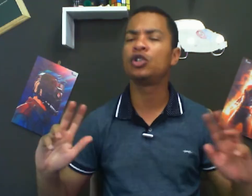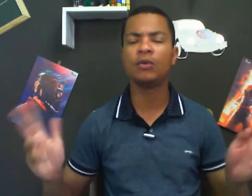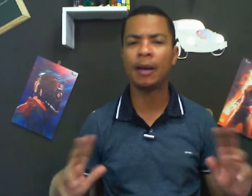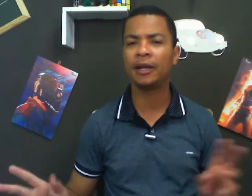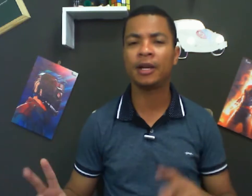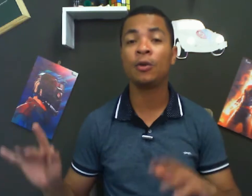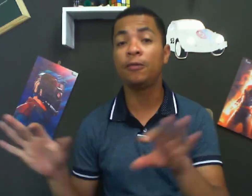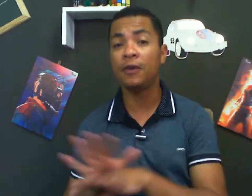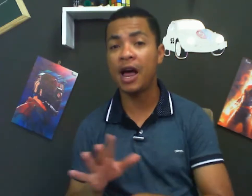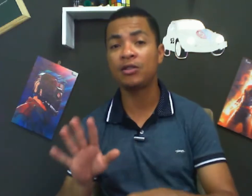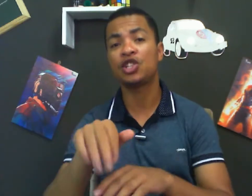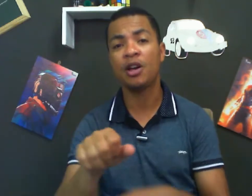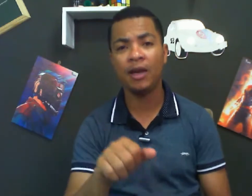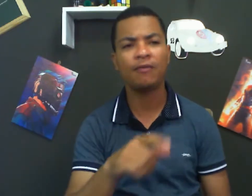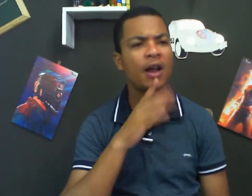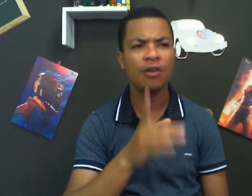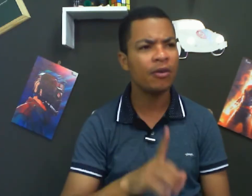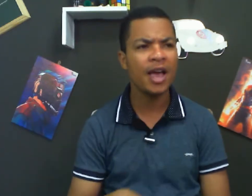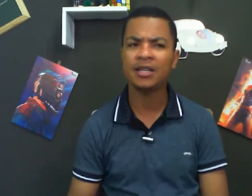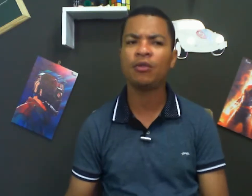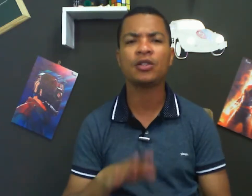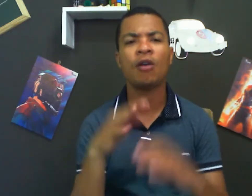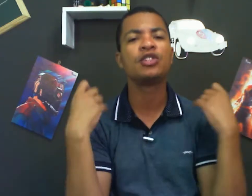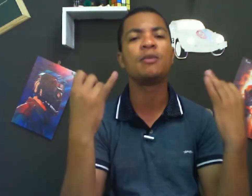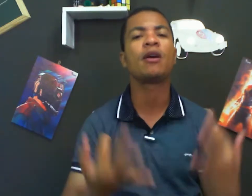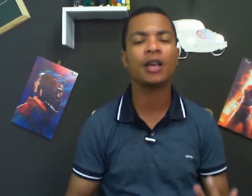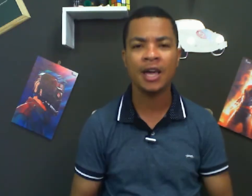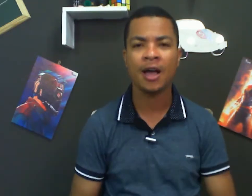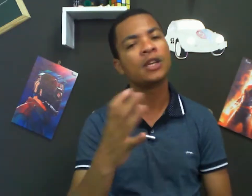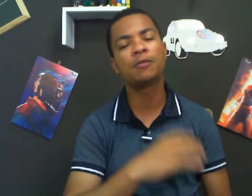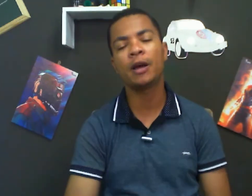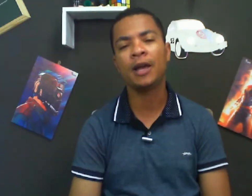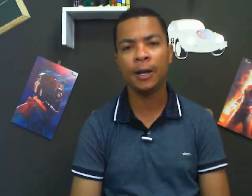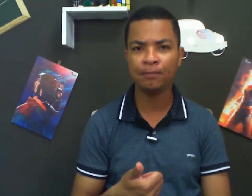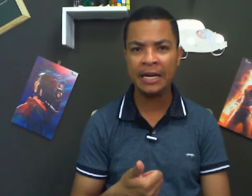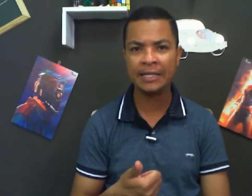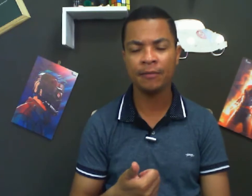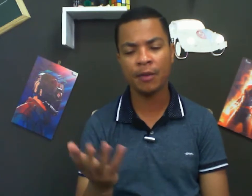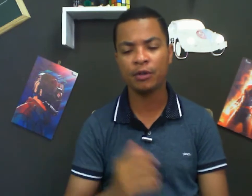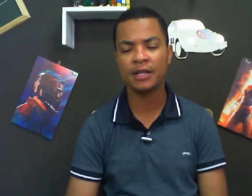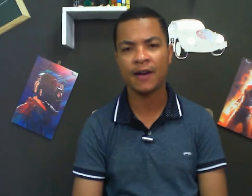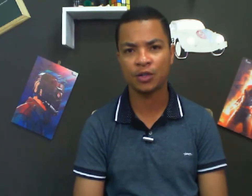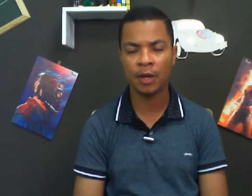continua interpretando. No final, você chama ele e fala, ah, conhece? Ah, conheço. Ó, vou te explicar o que é. Explica para ele. Beleza? Fica muito mais fácil. Tá bom?